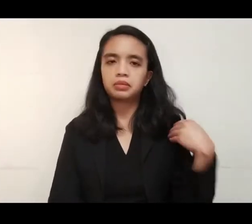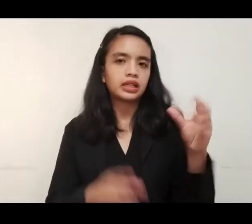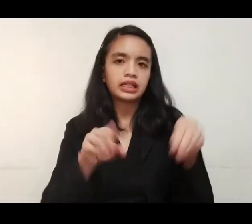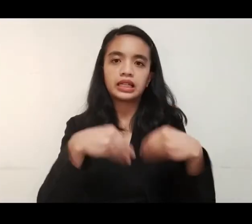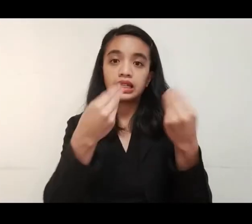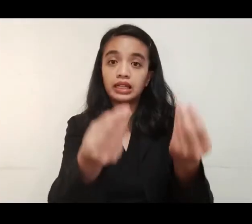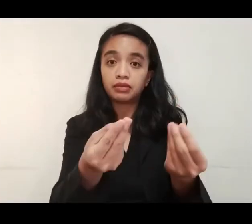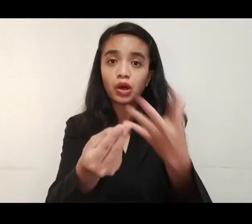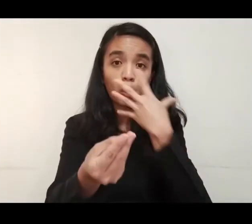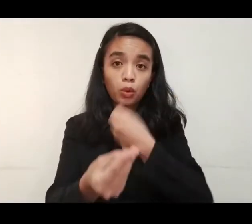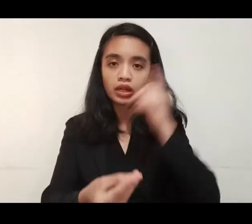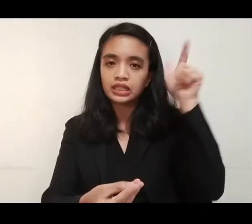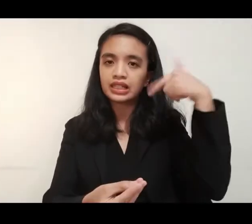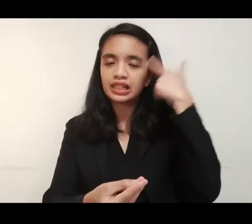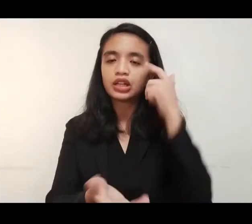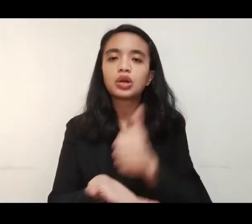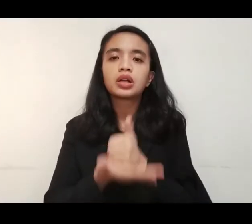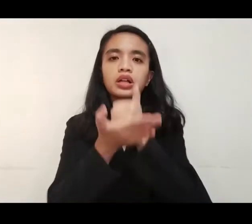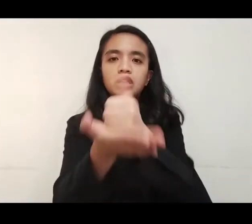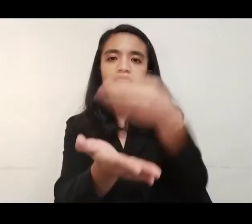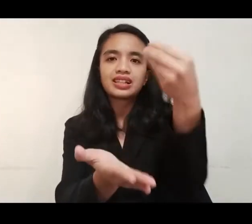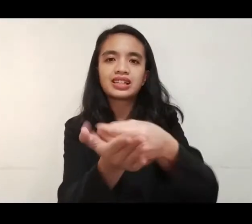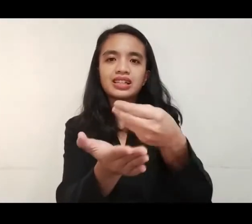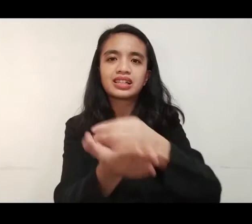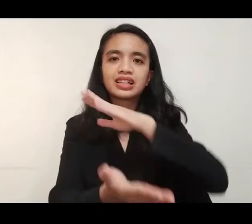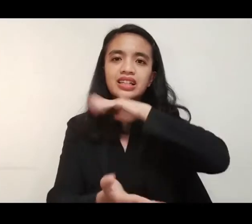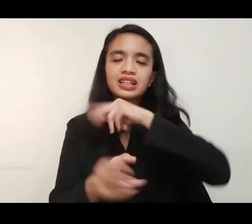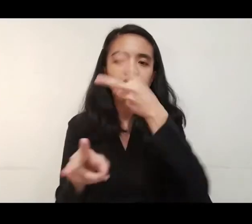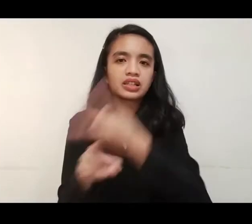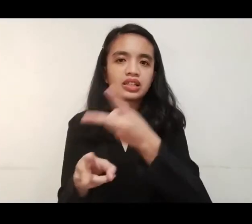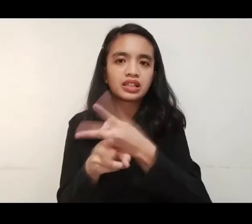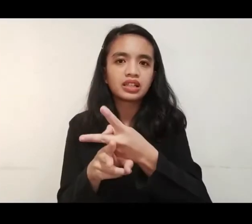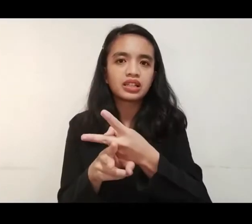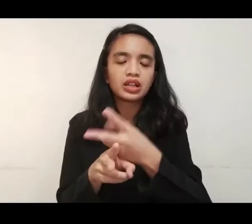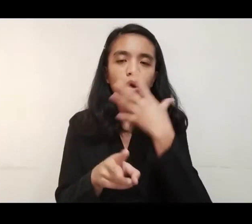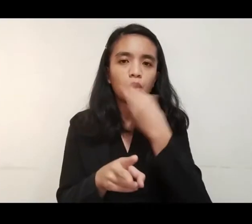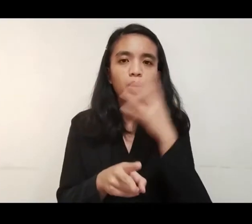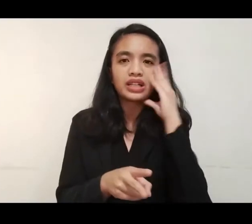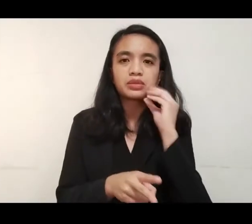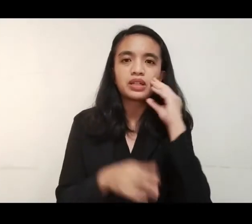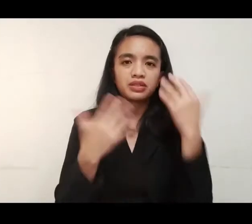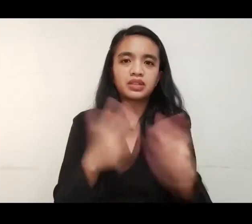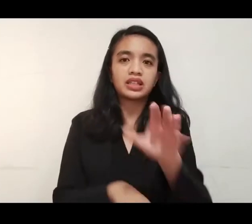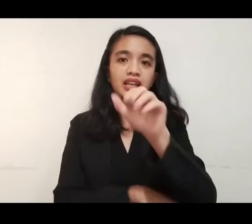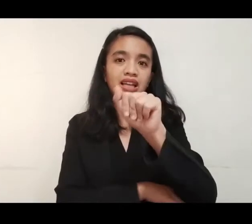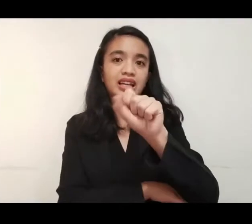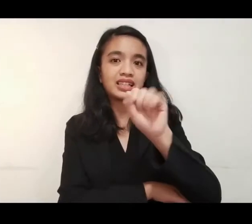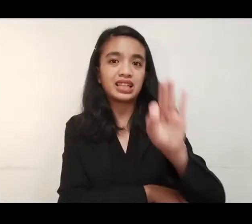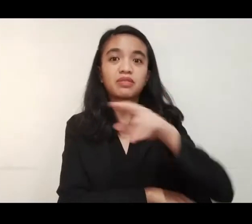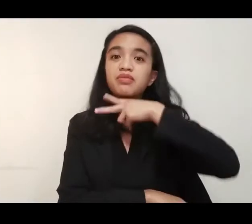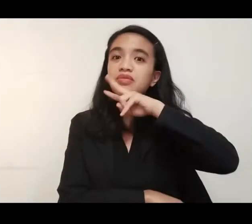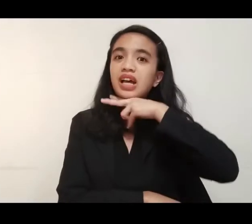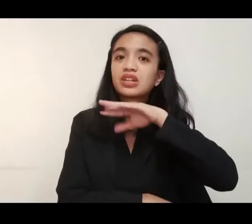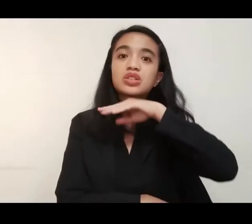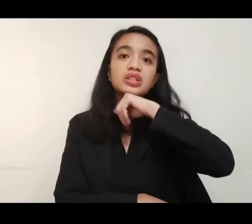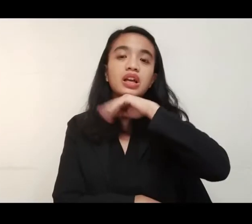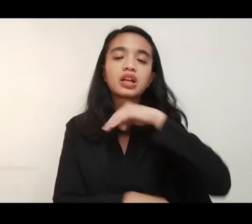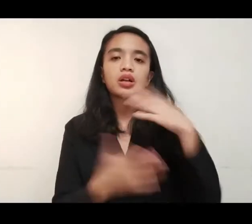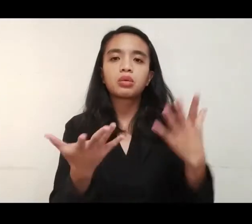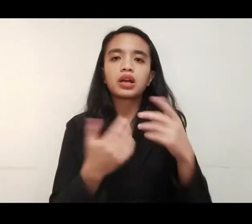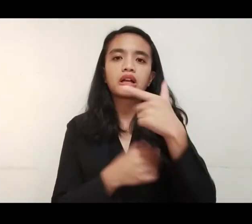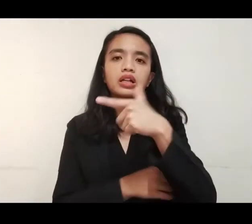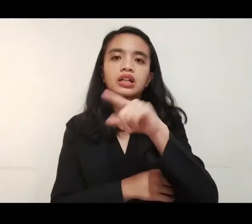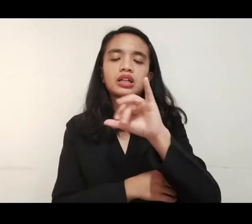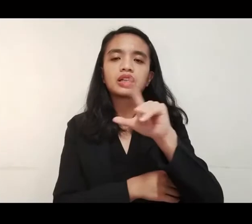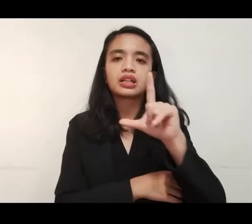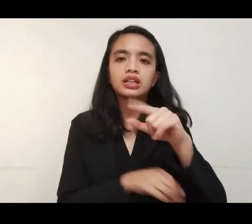Hindi pa na ibibigay ng lokal na pamahalaan ang tulong pinansyal para sa mga hog racer na naapektuhan ng African Swine Fever o ASF